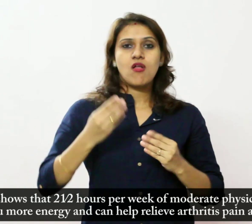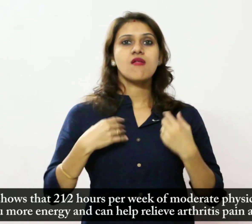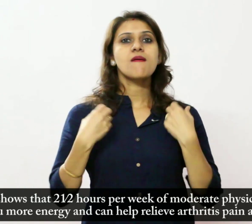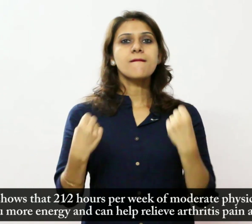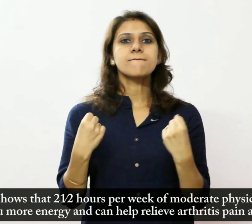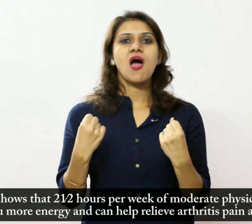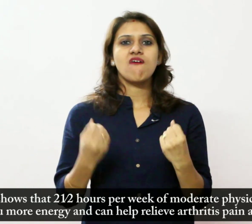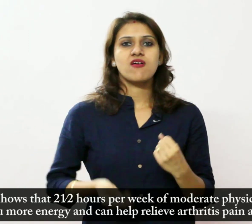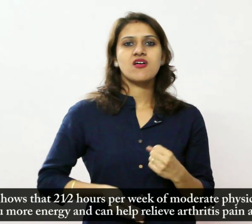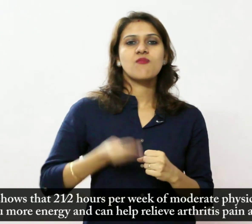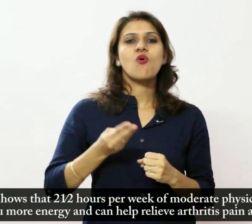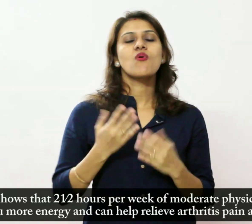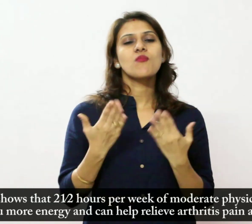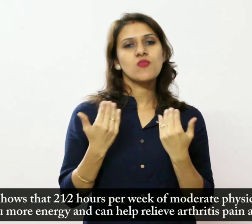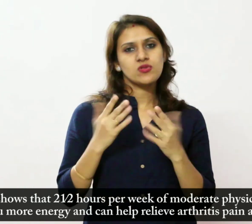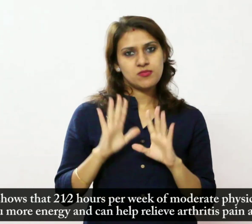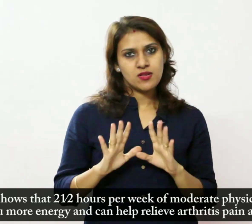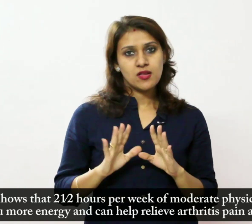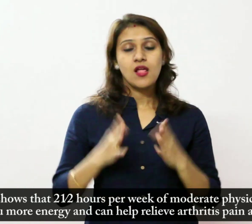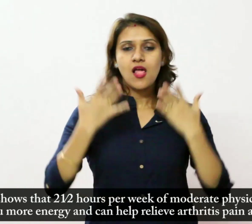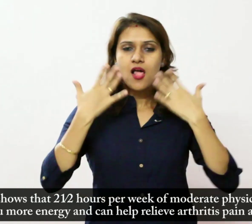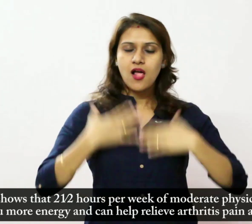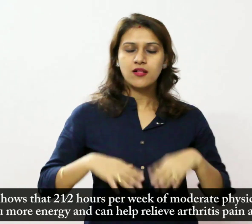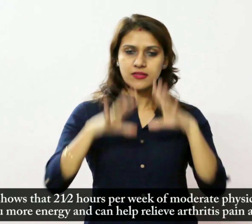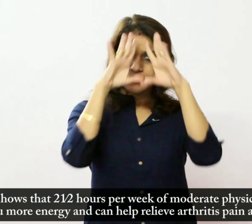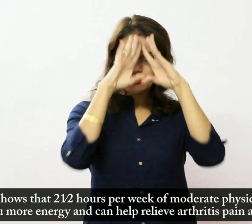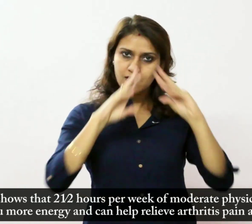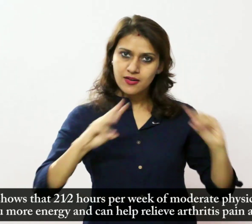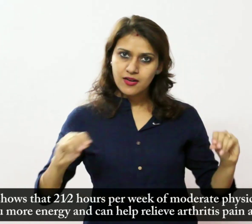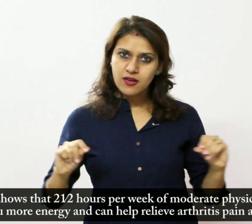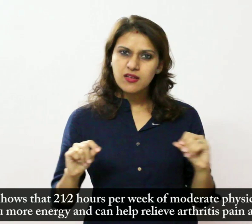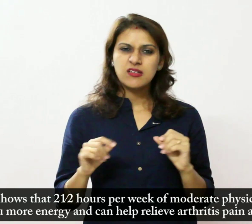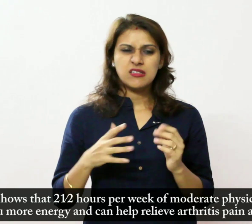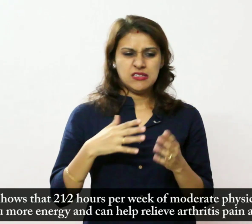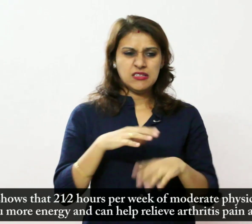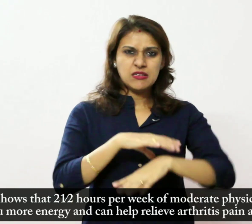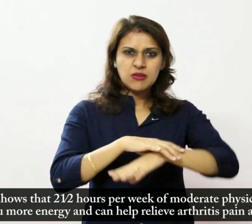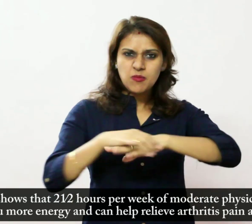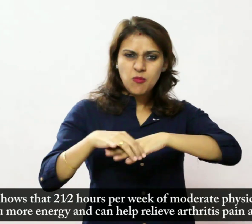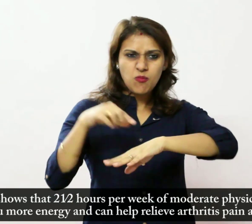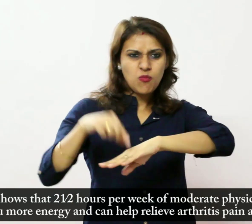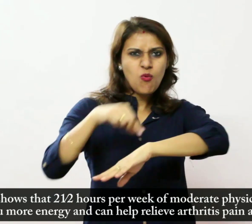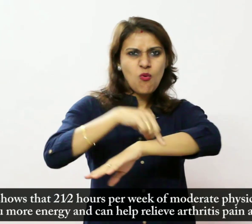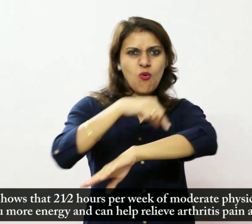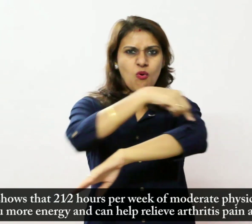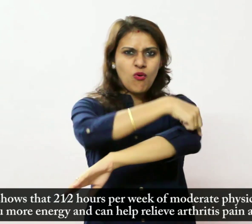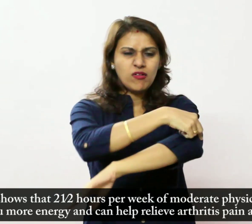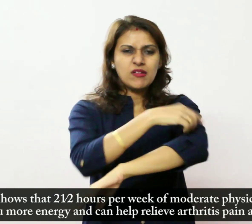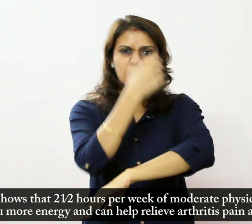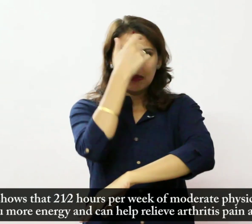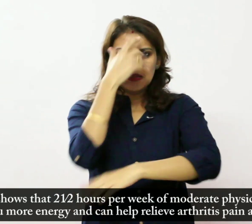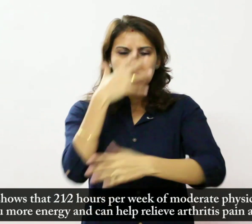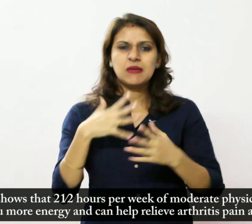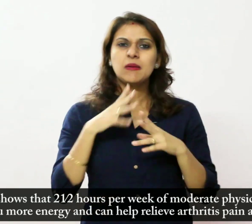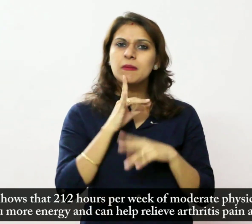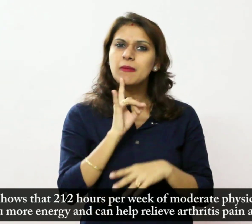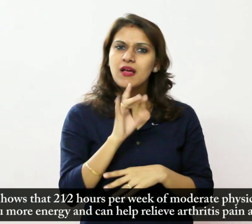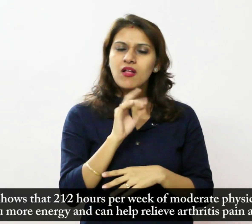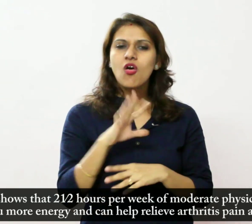दो घंटे आपको अधिक उर्जा दे सकते हैं और गठिया के दर्द और कठोरता को दूर करने में मदद